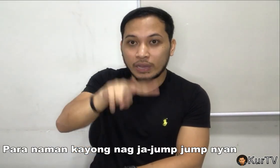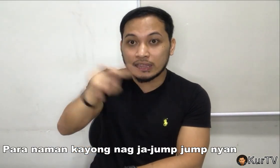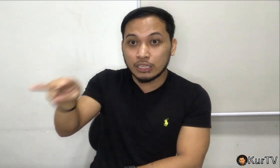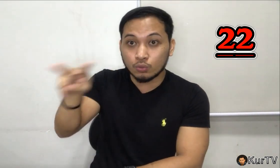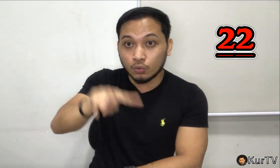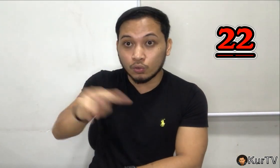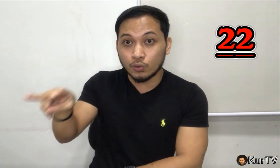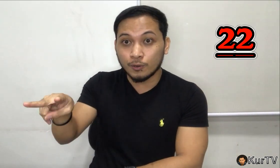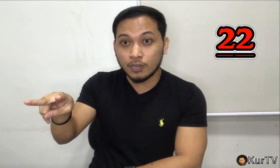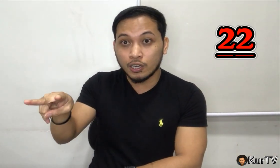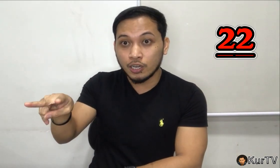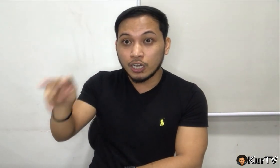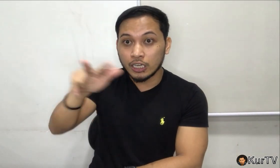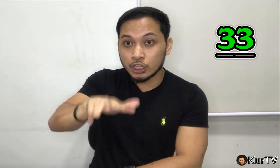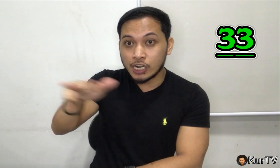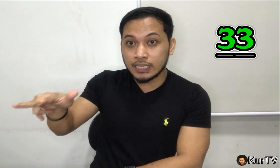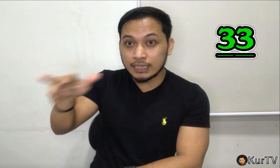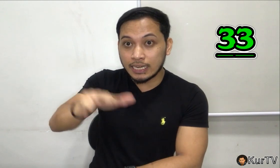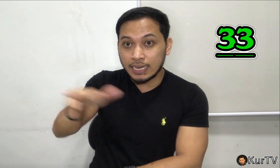22, 33,